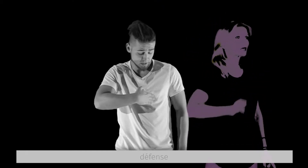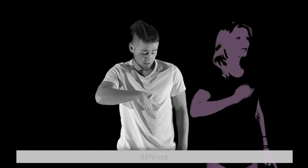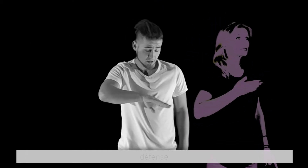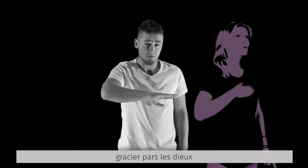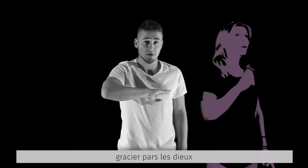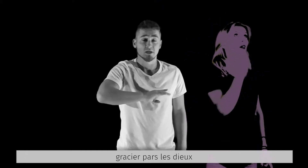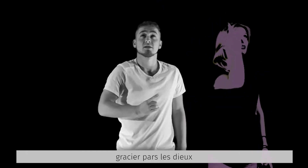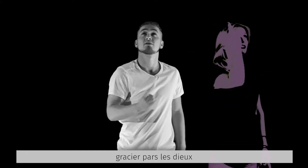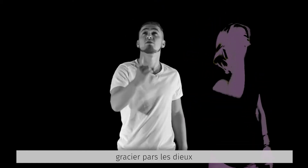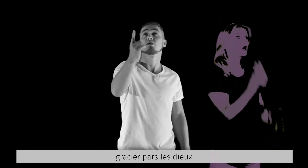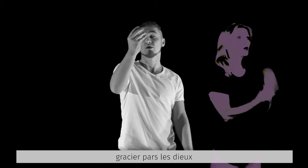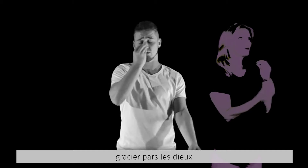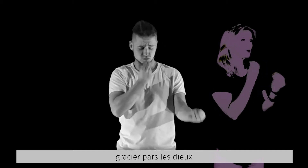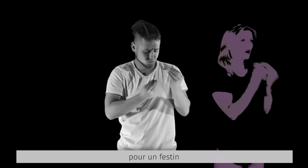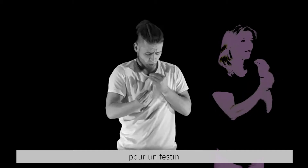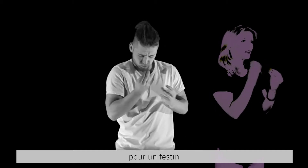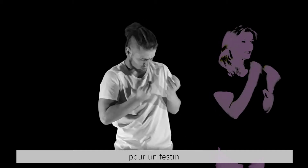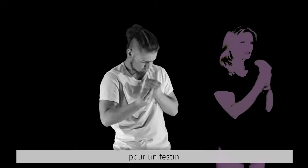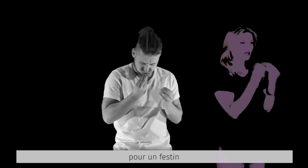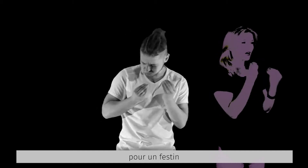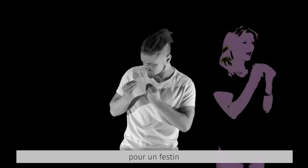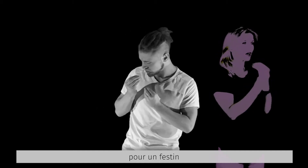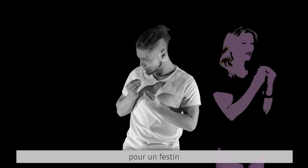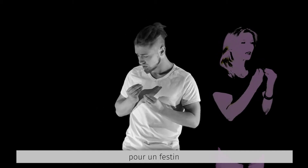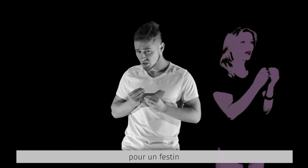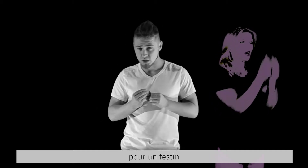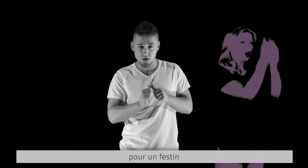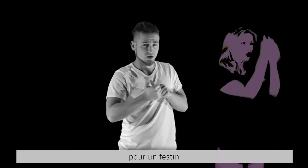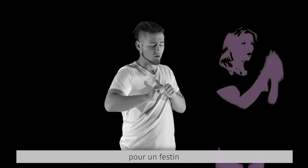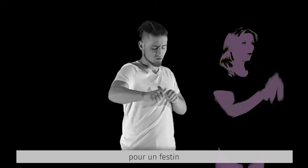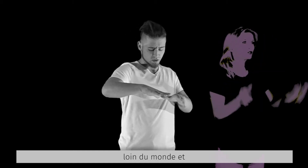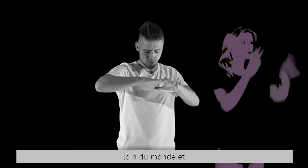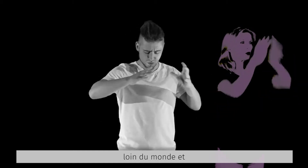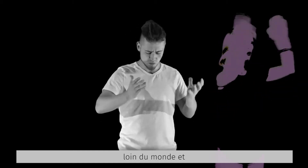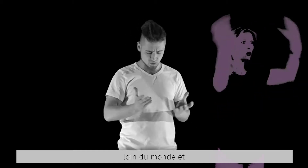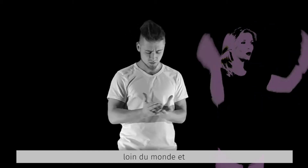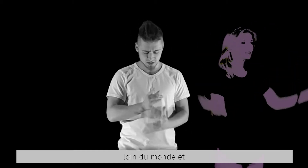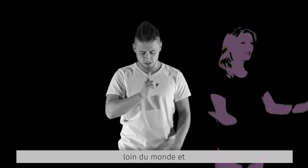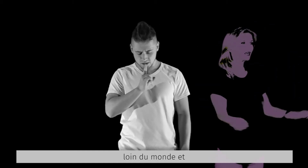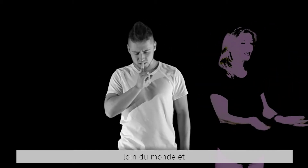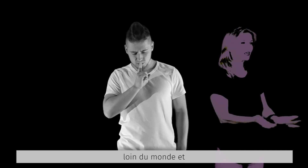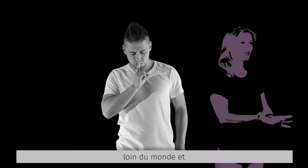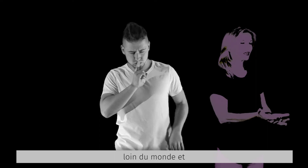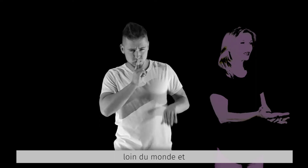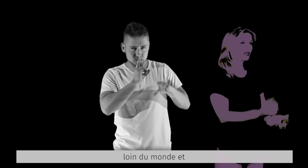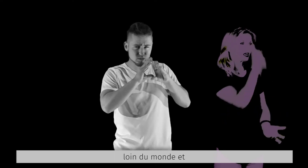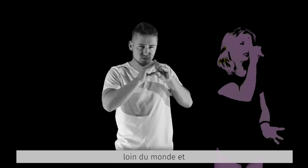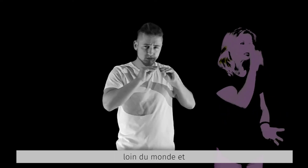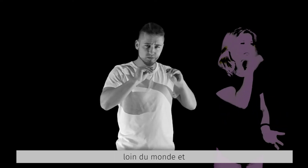Gracier par les dieux pour un festin Loin du monde et